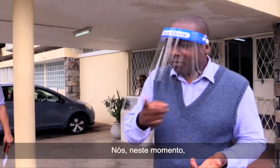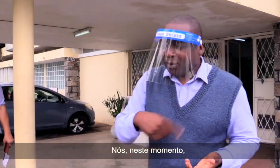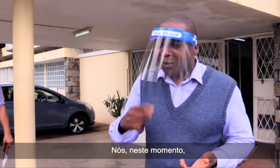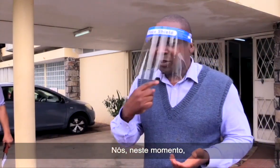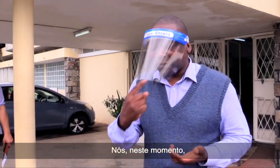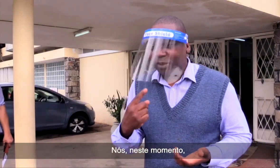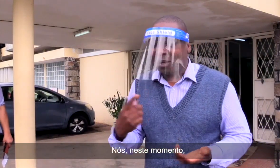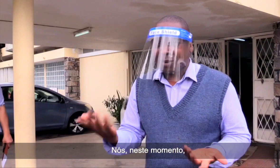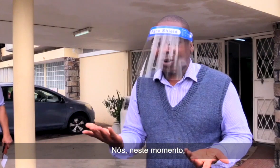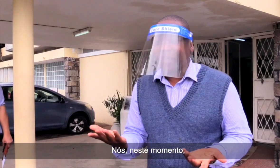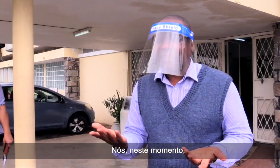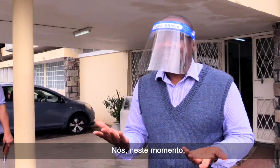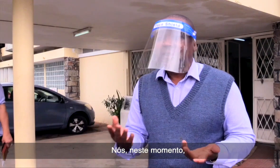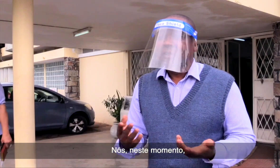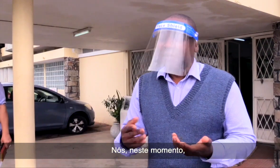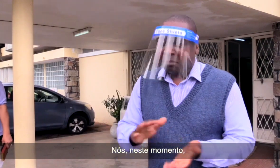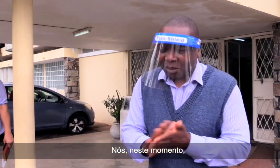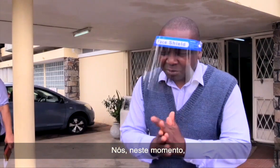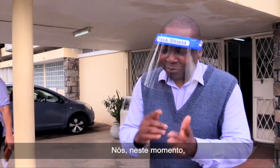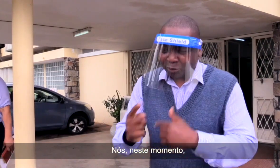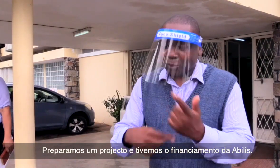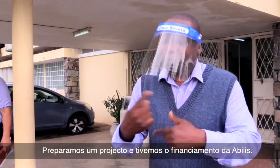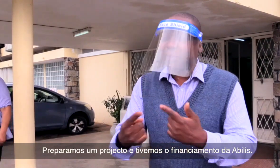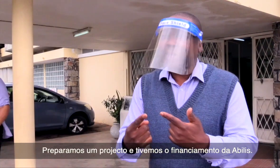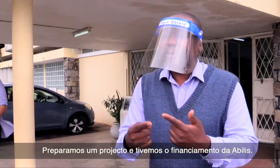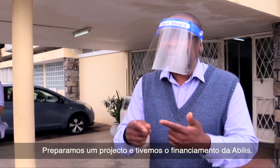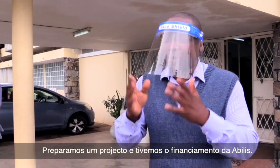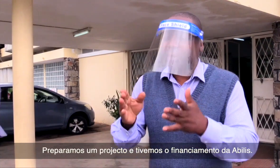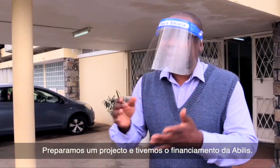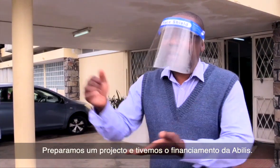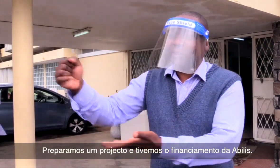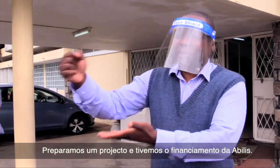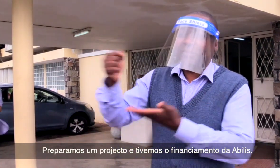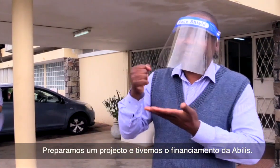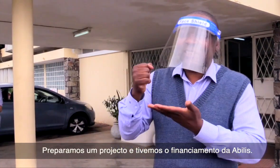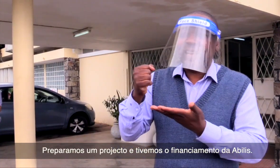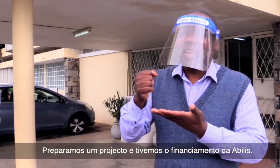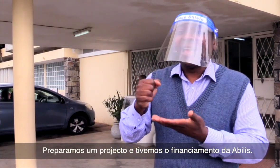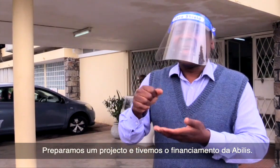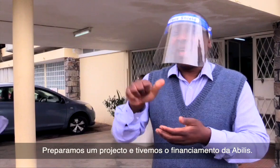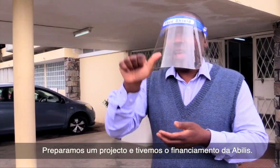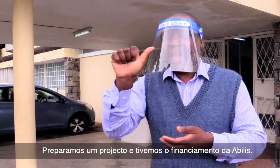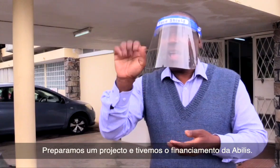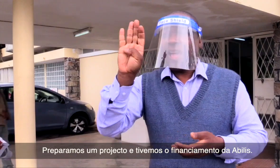E nós, neste momento, preparamos um projeto e tivemos o financiamento da